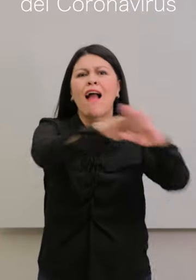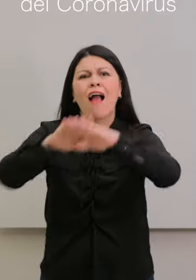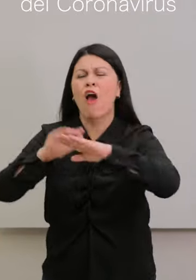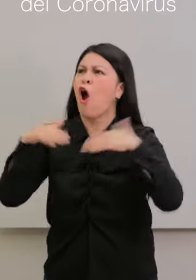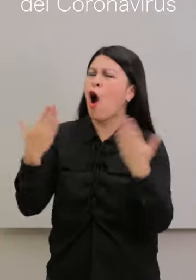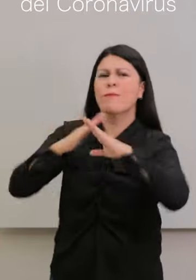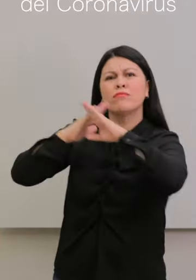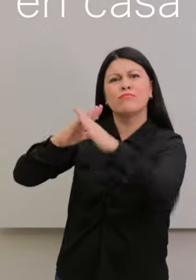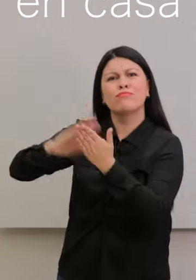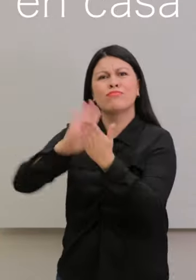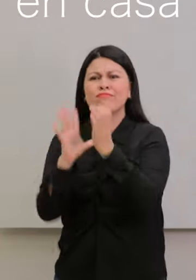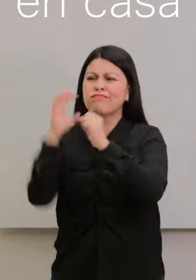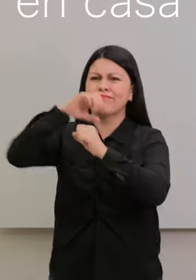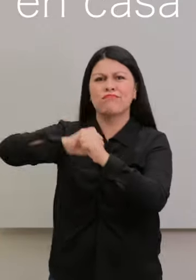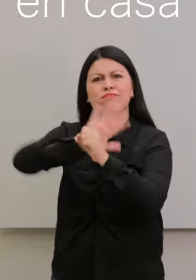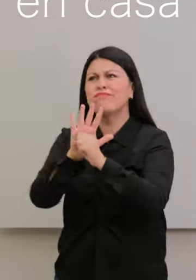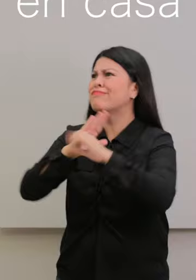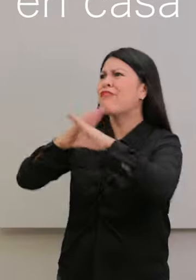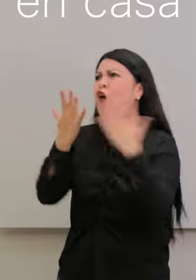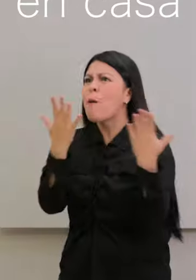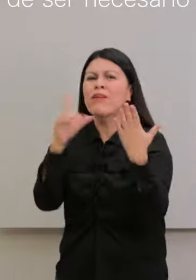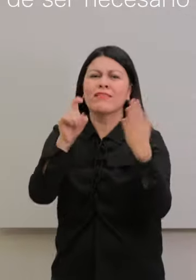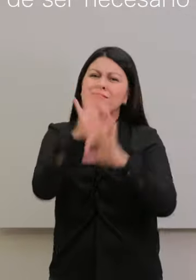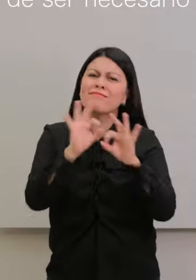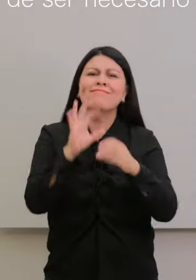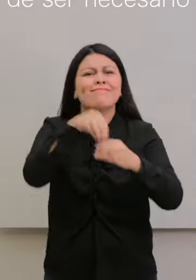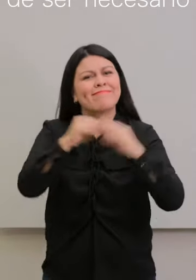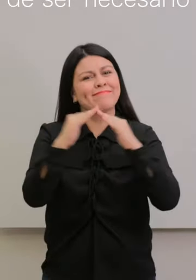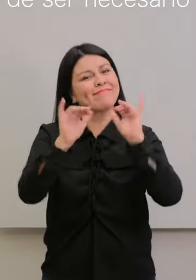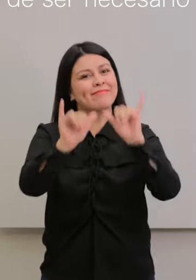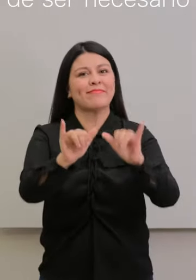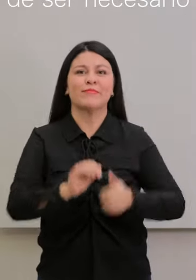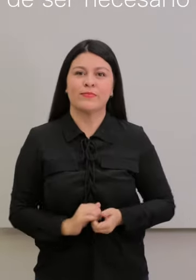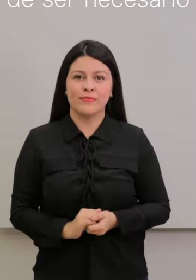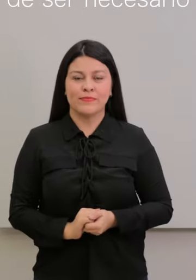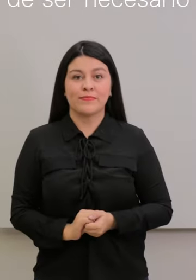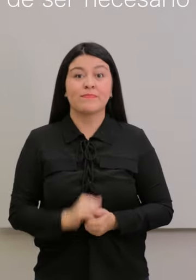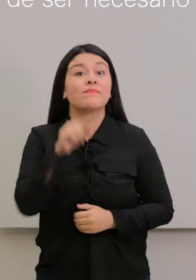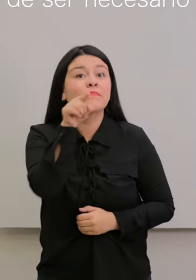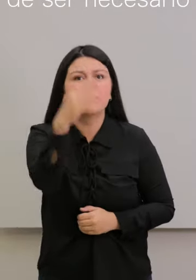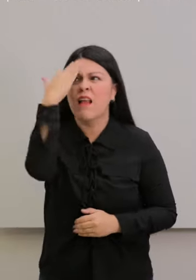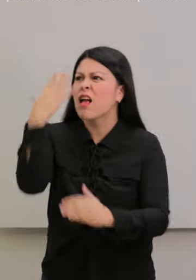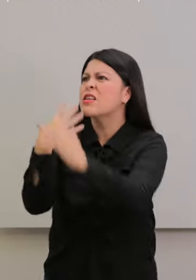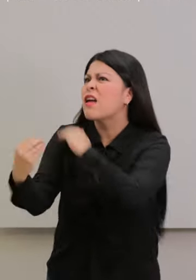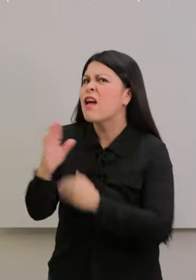del coronavirus es quedándonos en casa. Solo podrán salir, en caso de ser necesario, cuidadores y